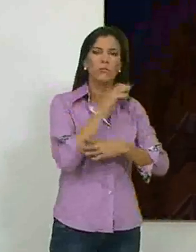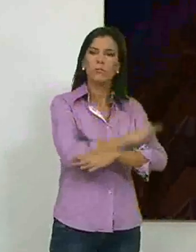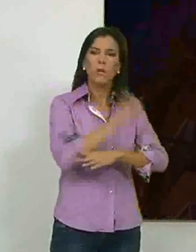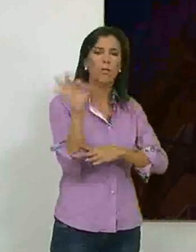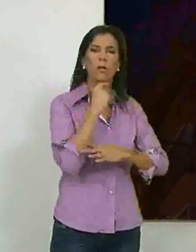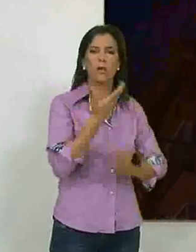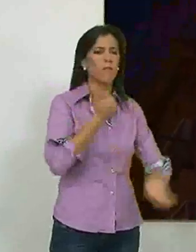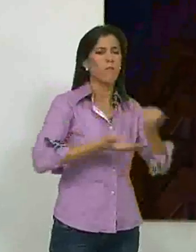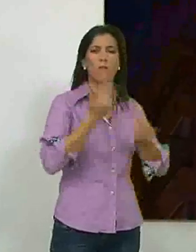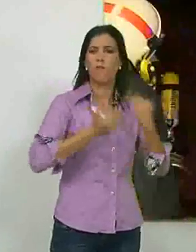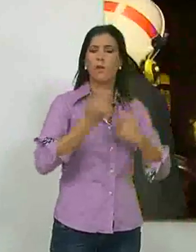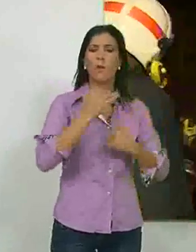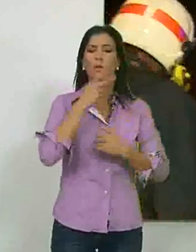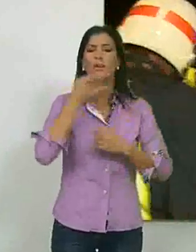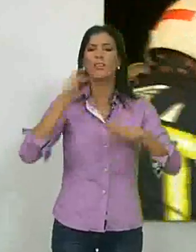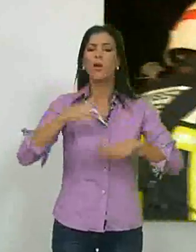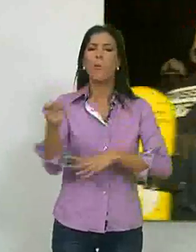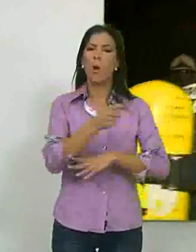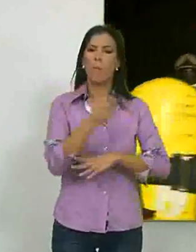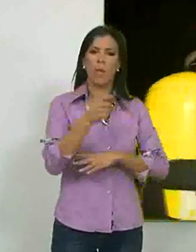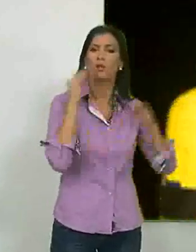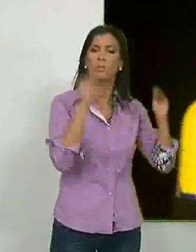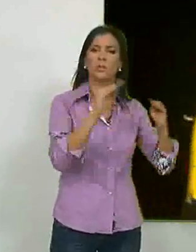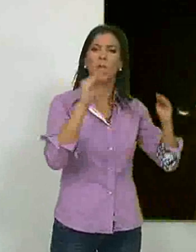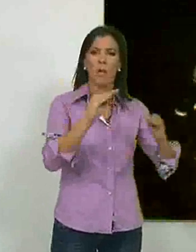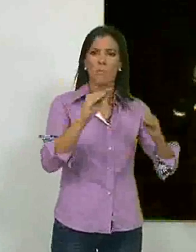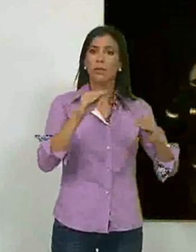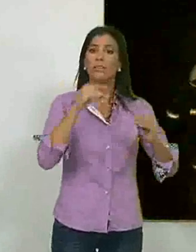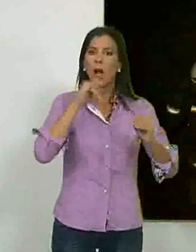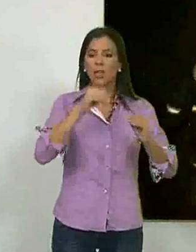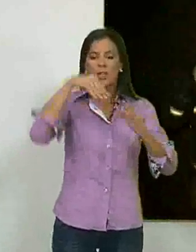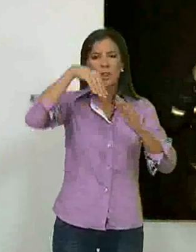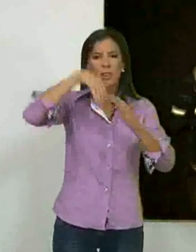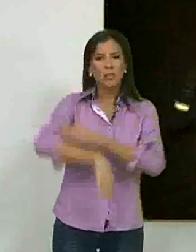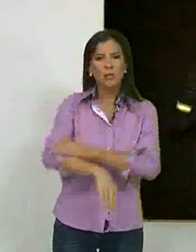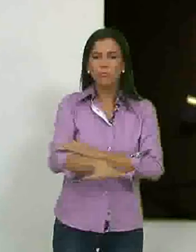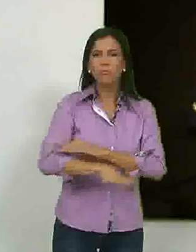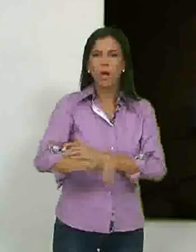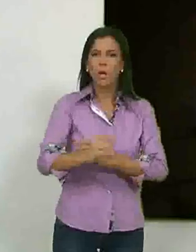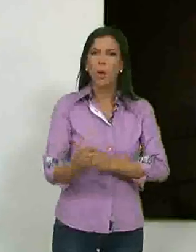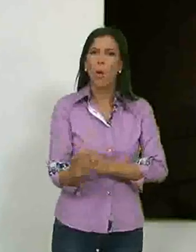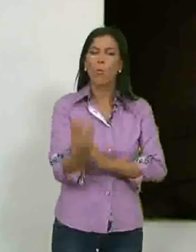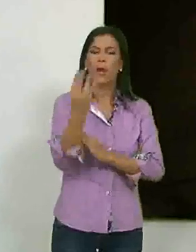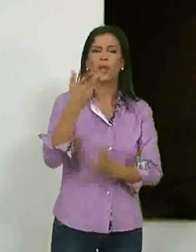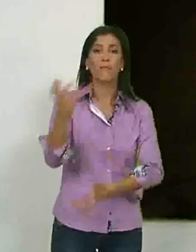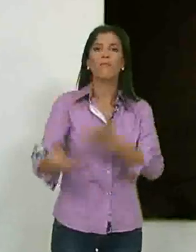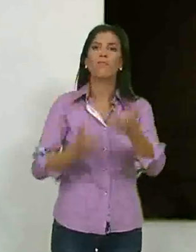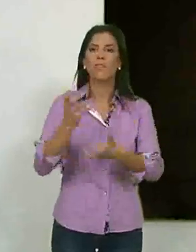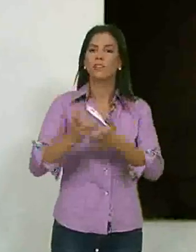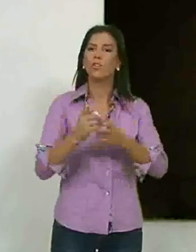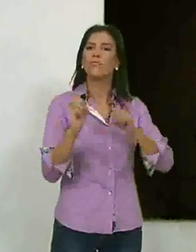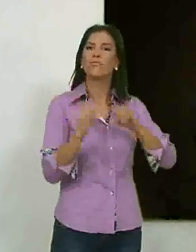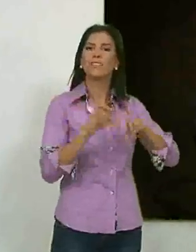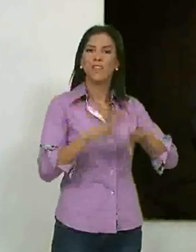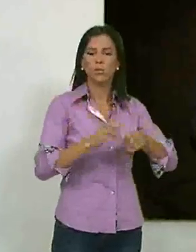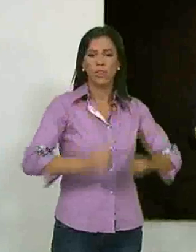desalojados en la madurada de hoy por los bomberos a consecuencia de la intensa humareda producida por un incendio en uno de